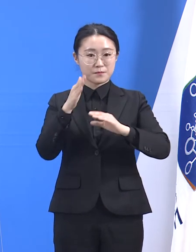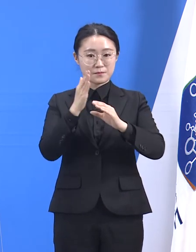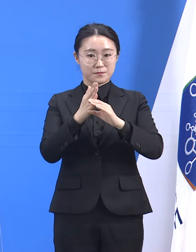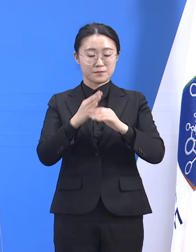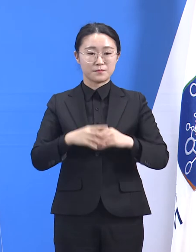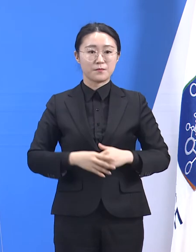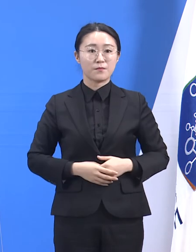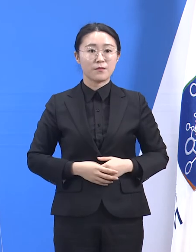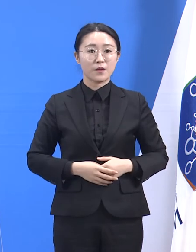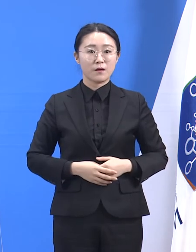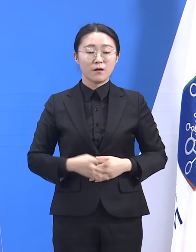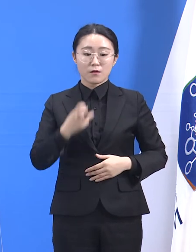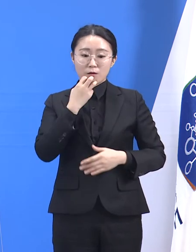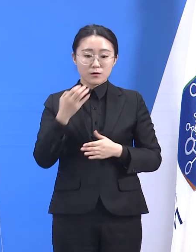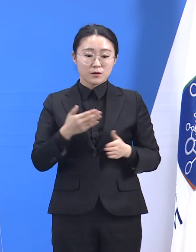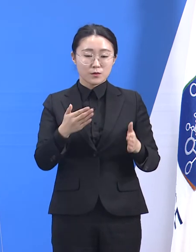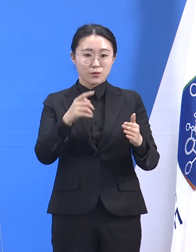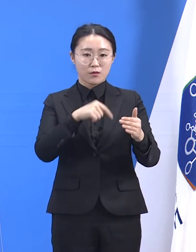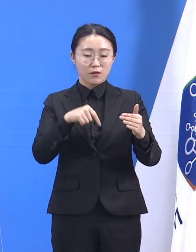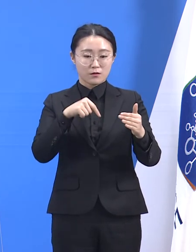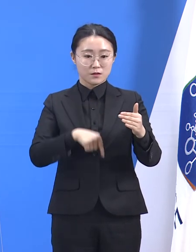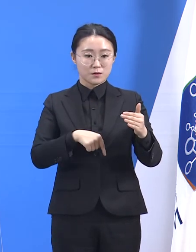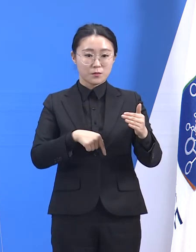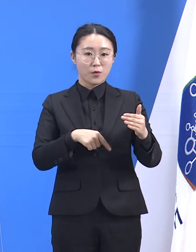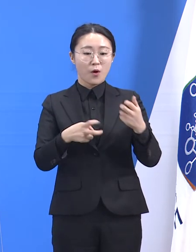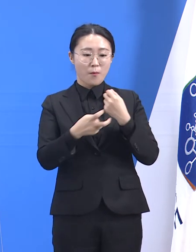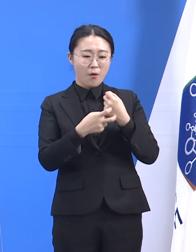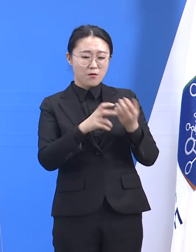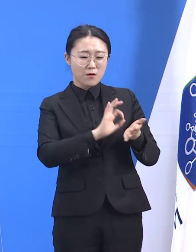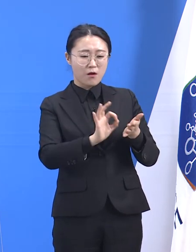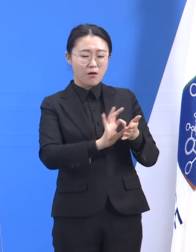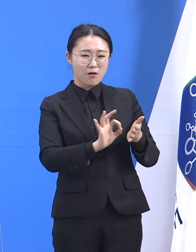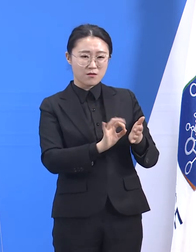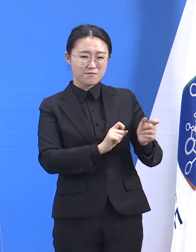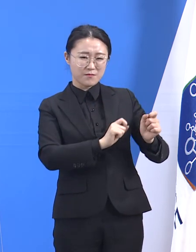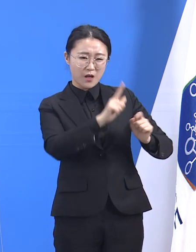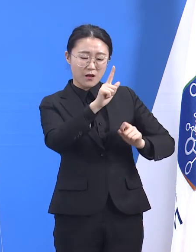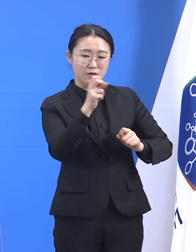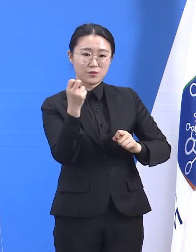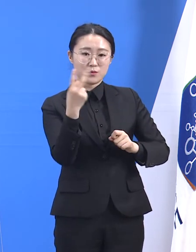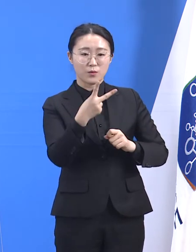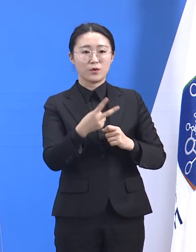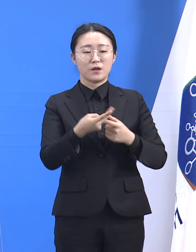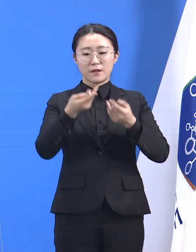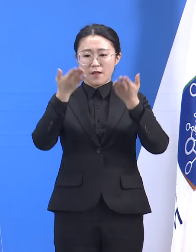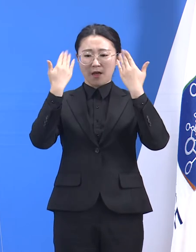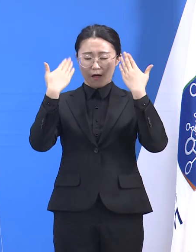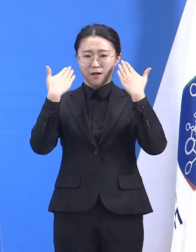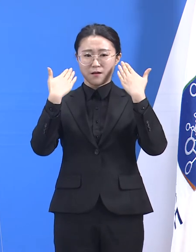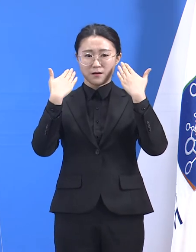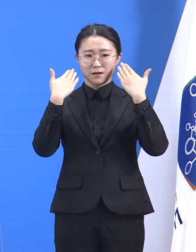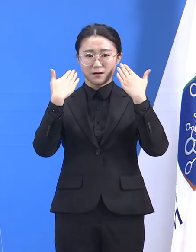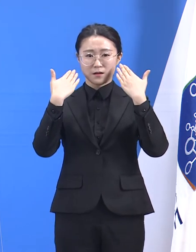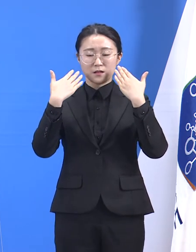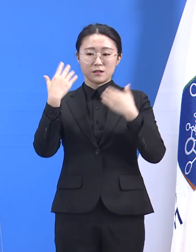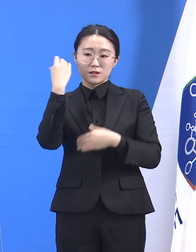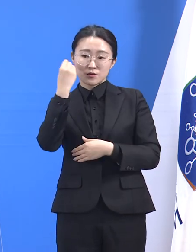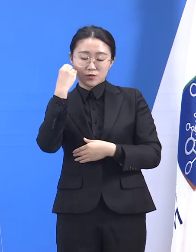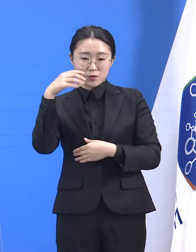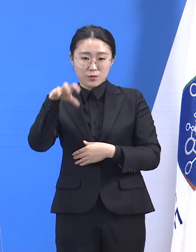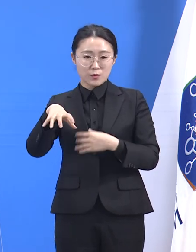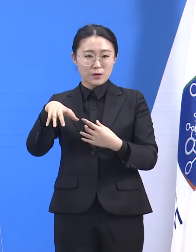가장 컸고, 전국 최초로 대학 기숙사를 활용했던 만큼 개소 준비 단계부터 많은 협의가